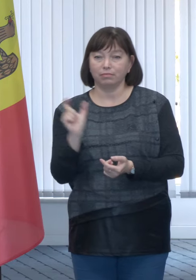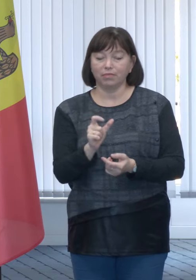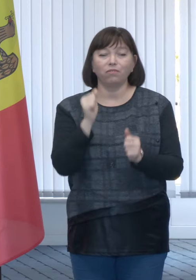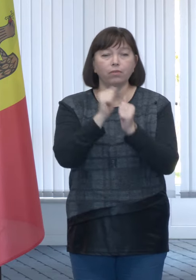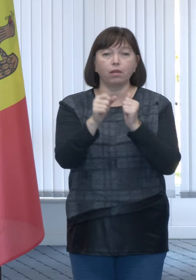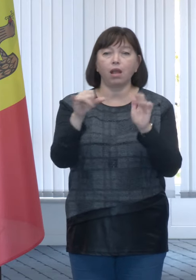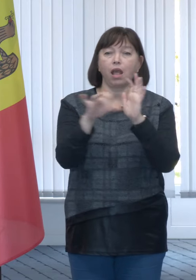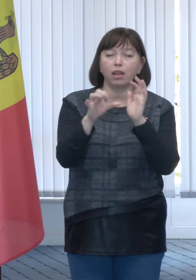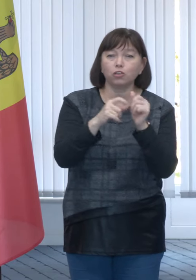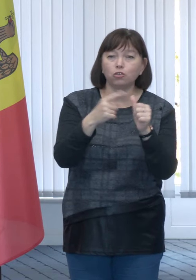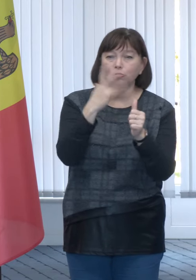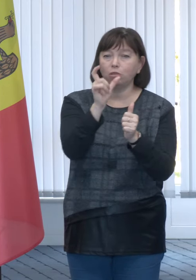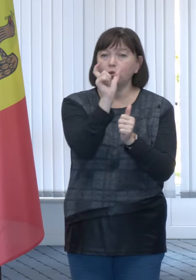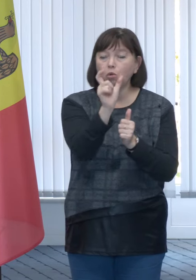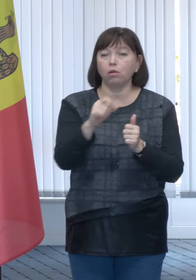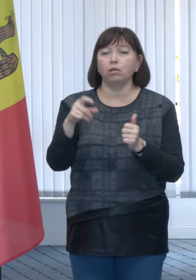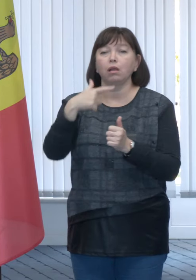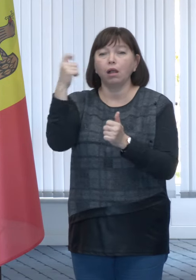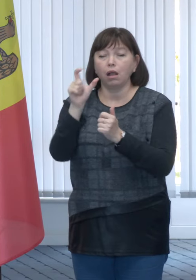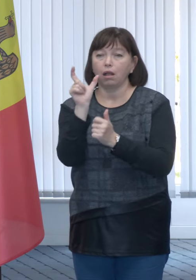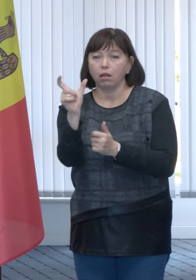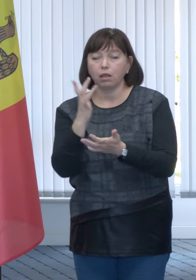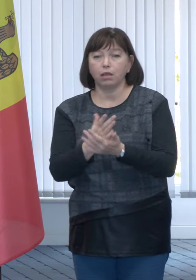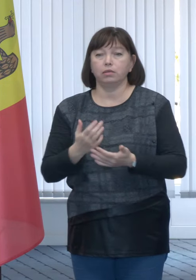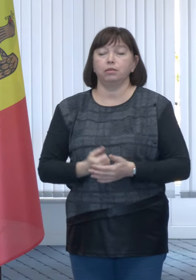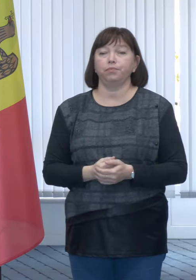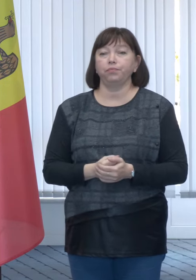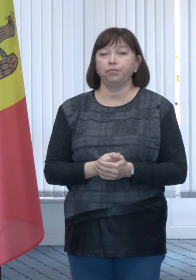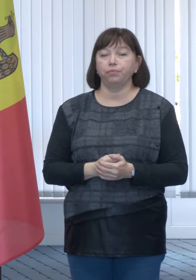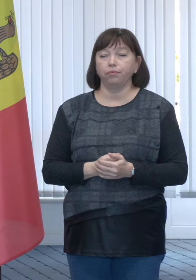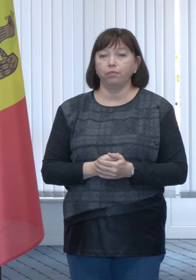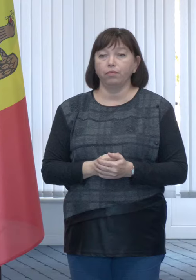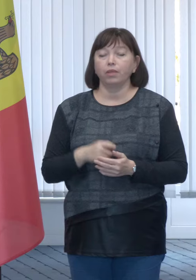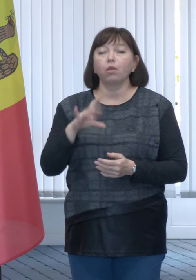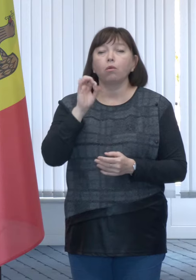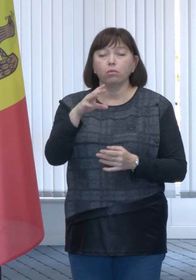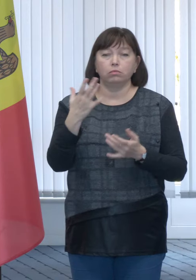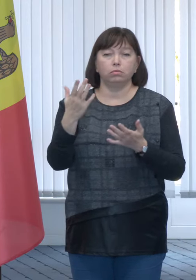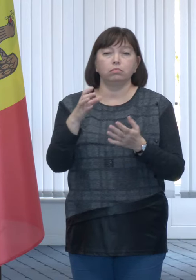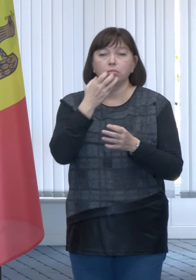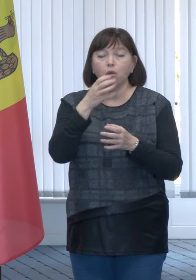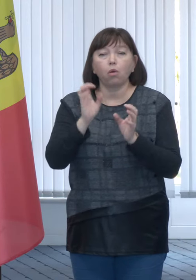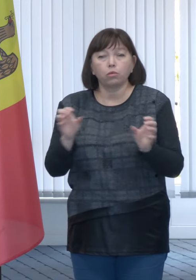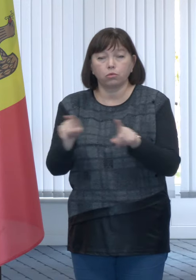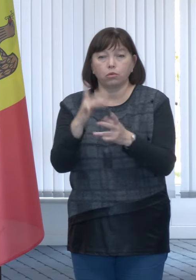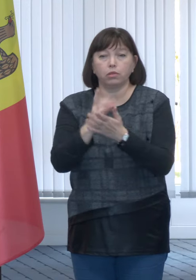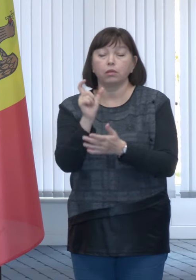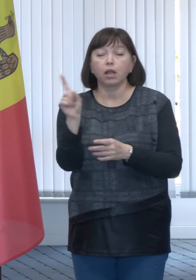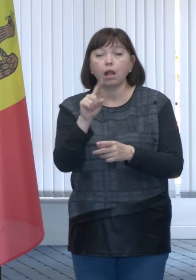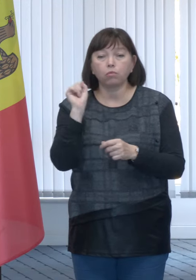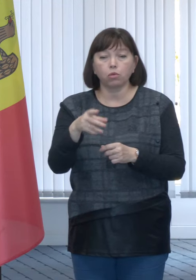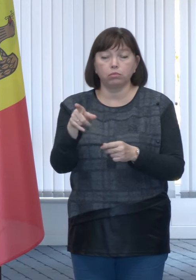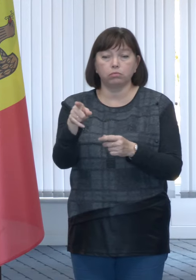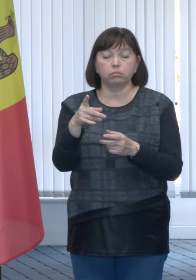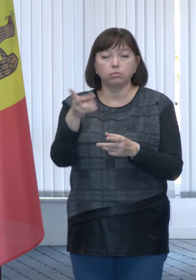energie. Cunoaștem care sunt și gospodăriile debranșate de la energia termică pentru a putea ține cont de aceși